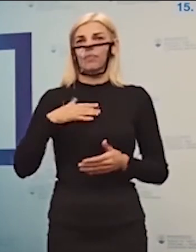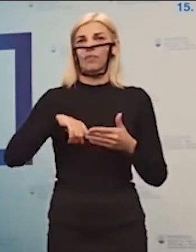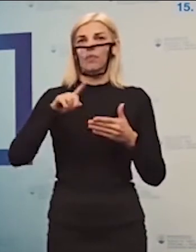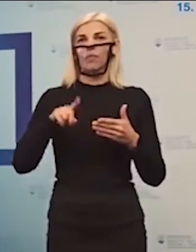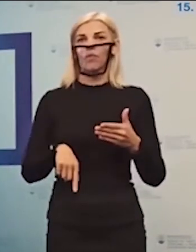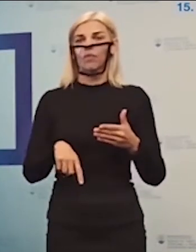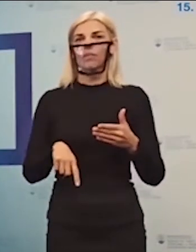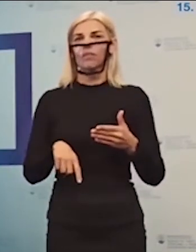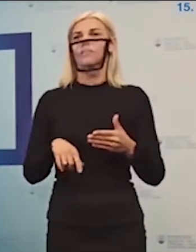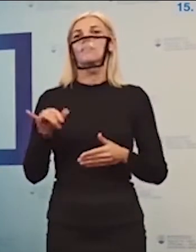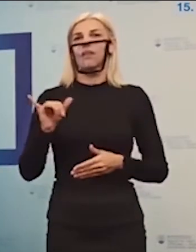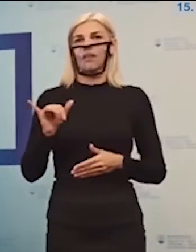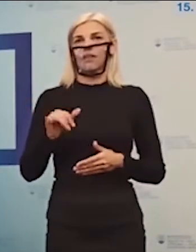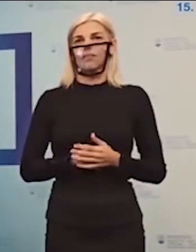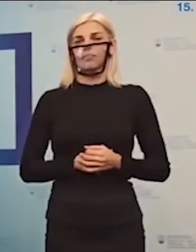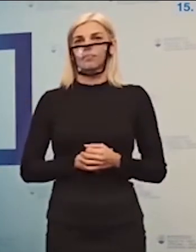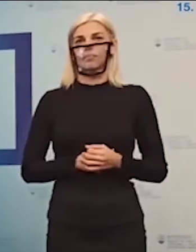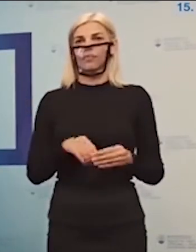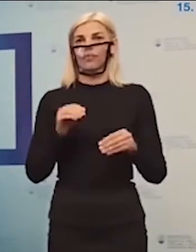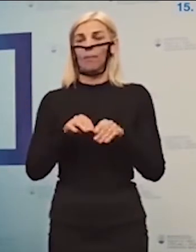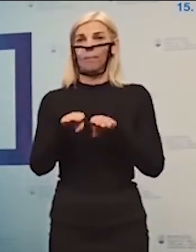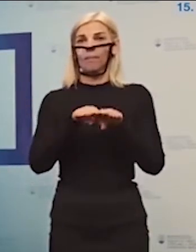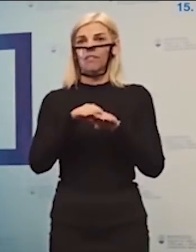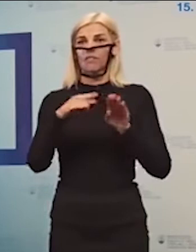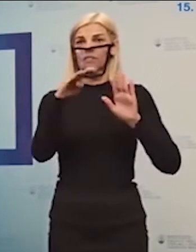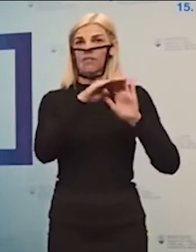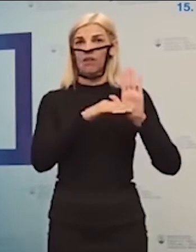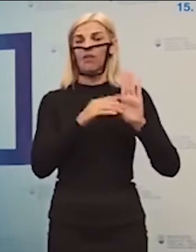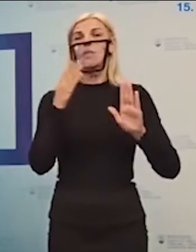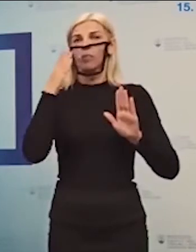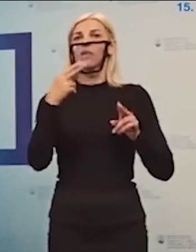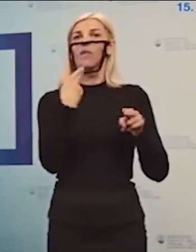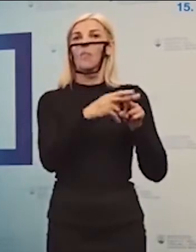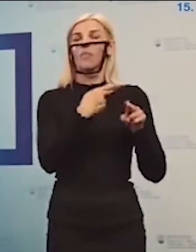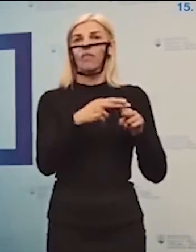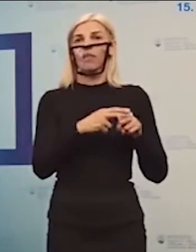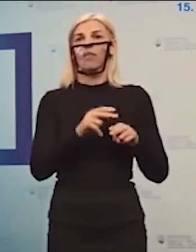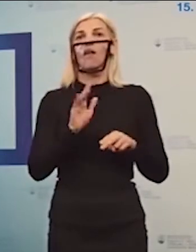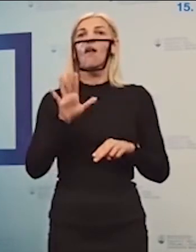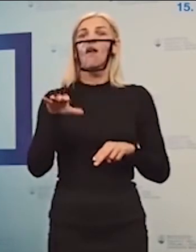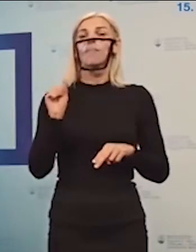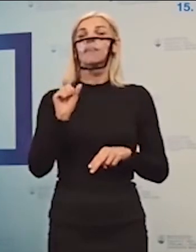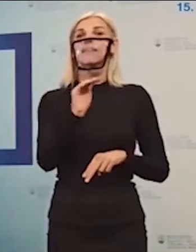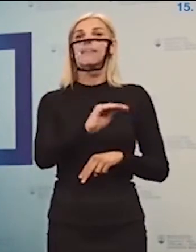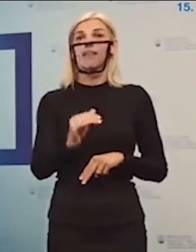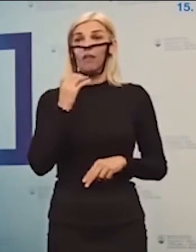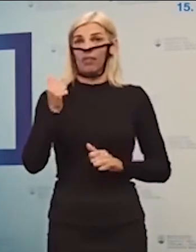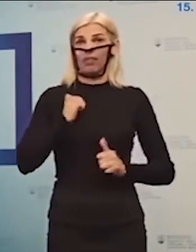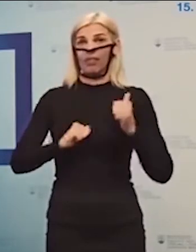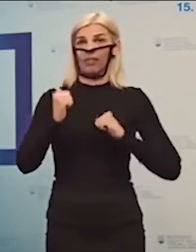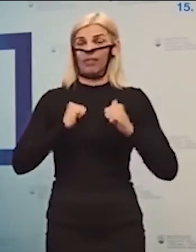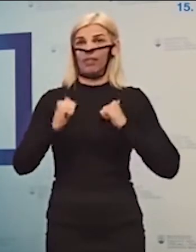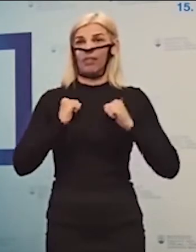ktoré sme si stanovili, je, že ministerstvo v zákone aj dodatočne bude upravovať, aby dieťa v prípade nedostatku miesta v